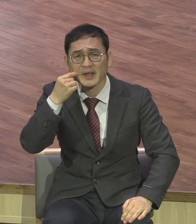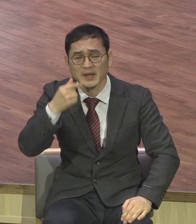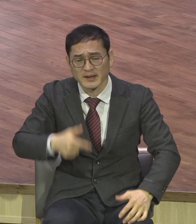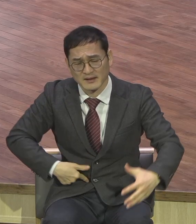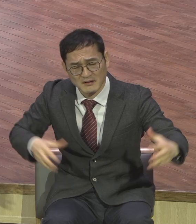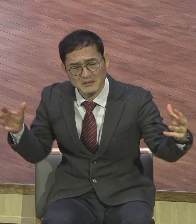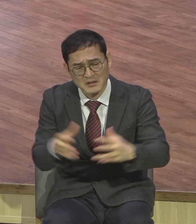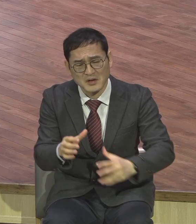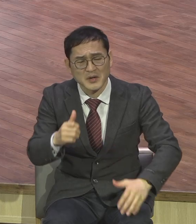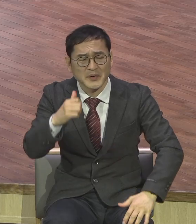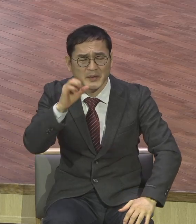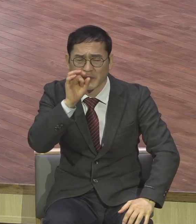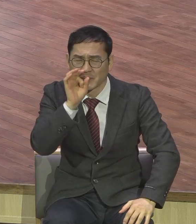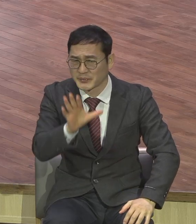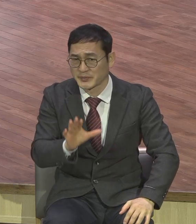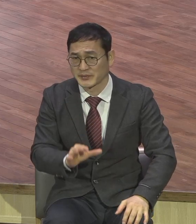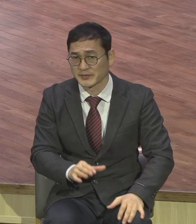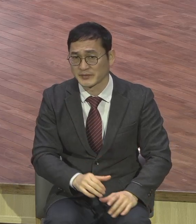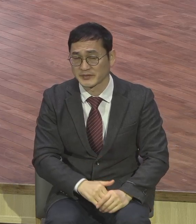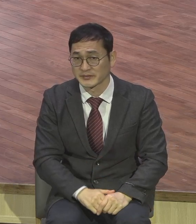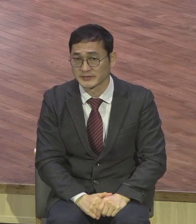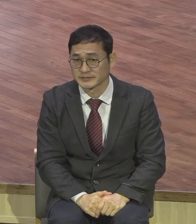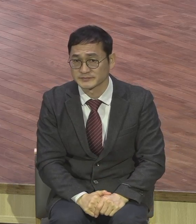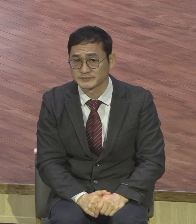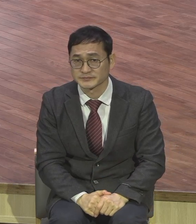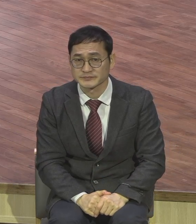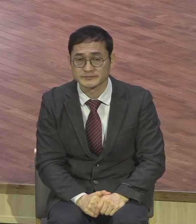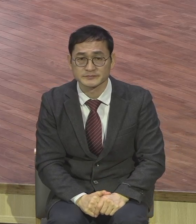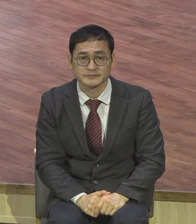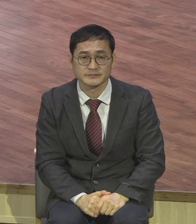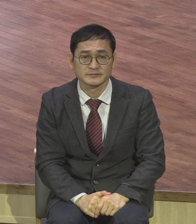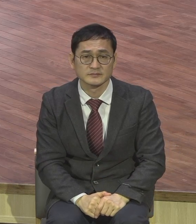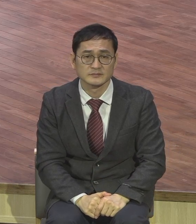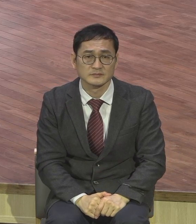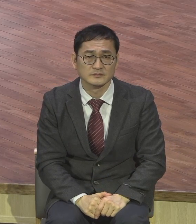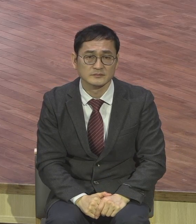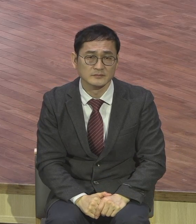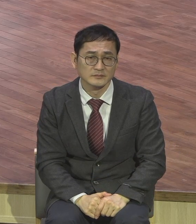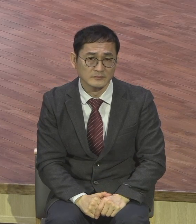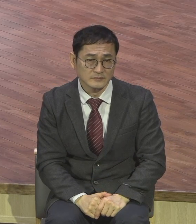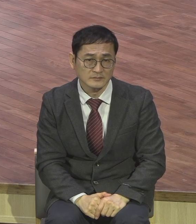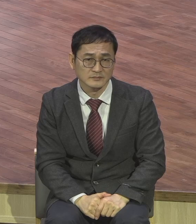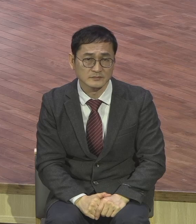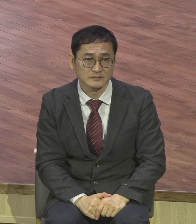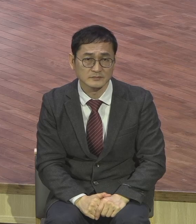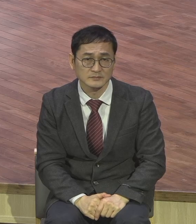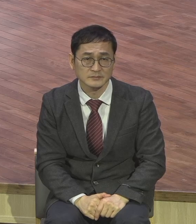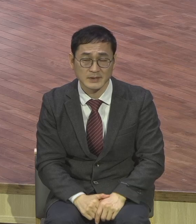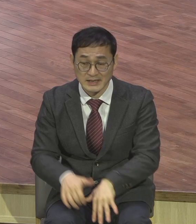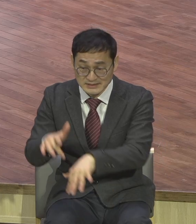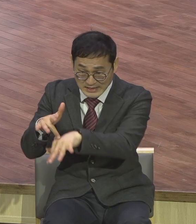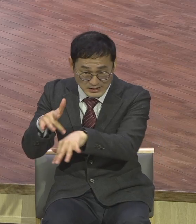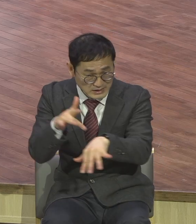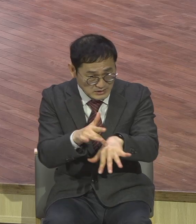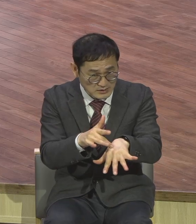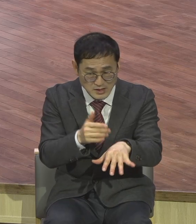유지가 되겠느냐 쉽게 말해서 사탄하고 귀신하고 다 한 통속인데 그거 다